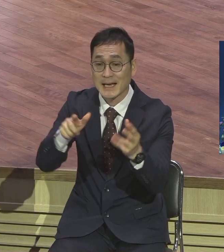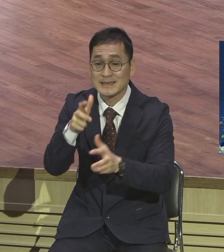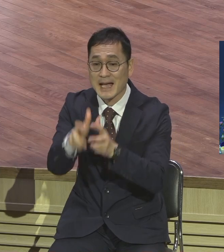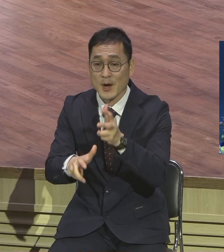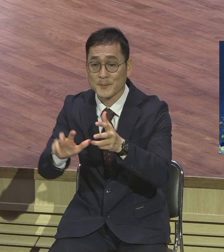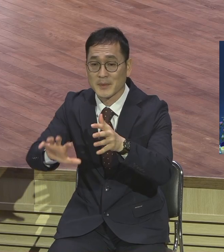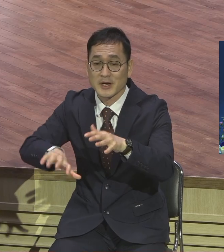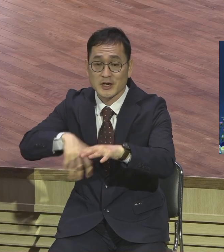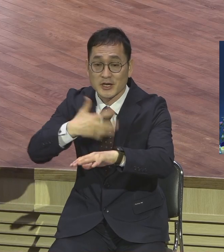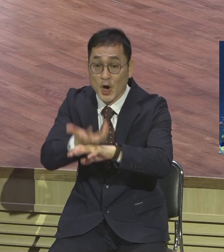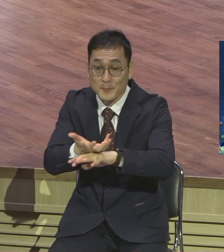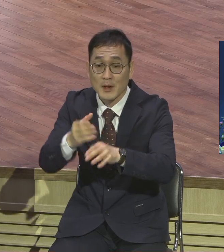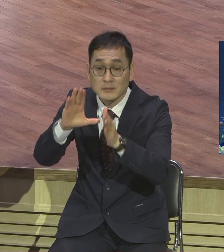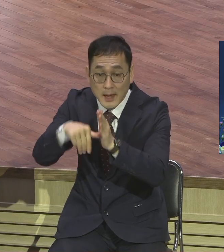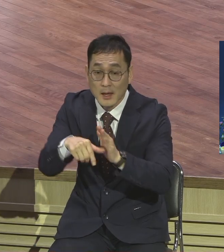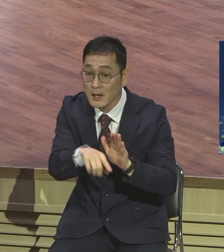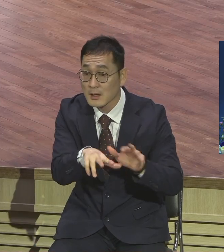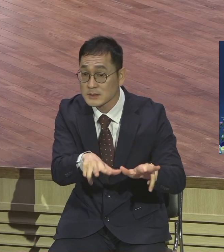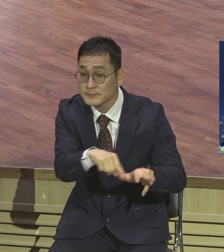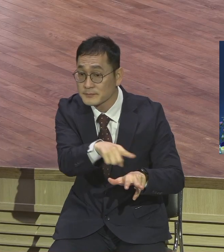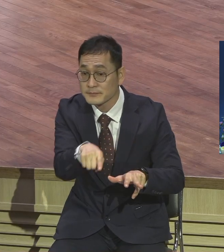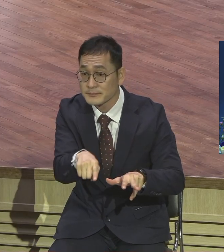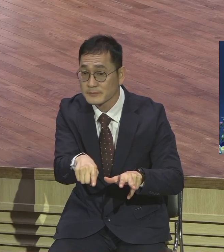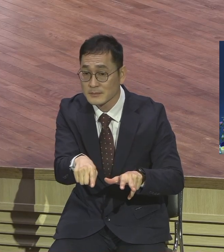그야말로 최첨단 과학 시대예요.